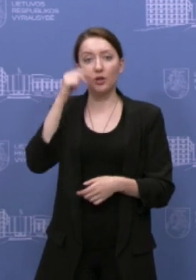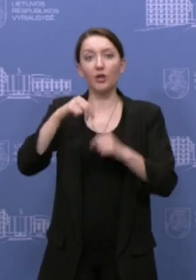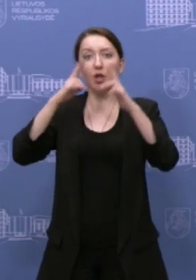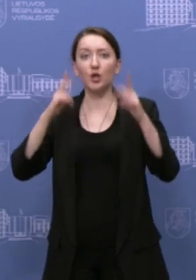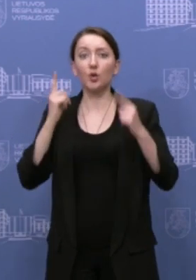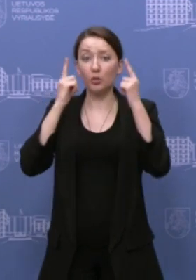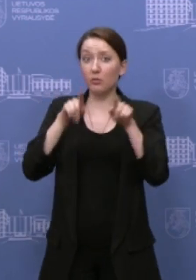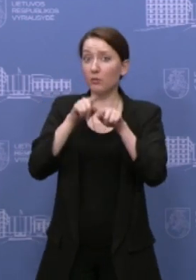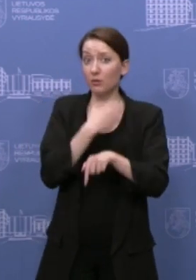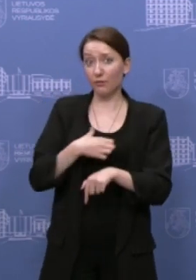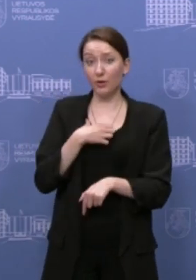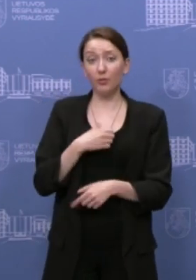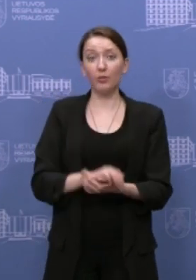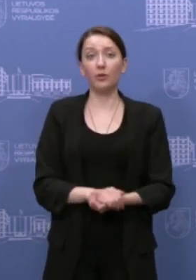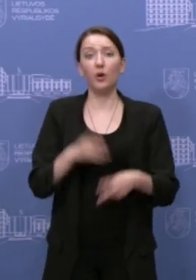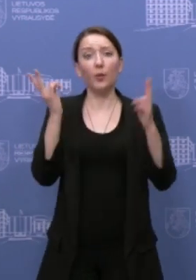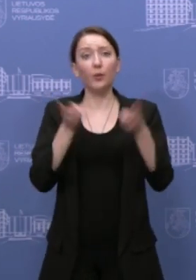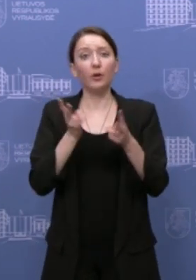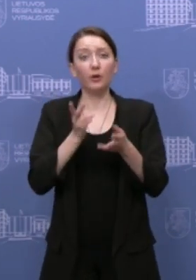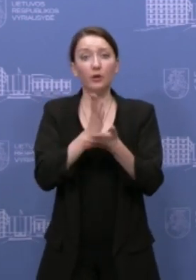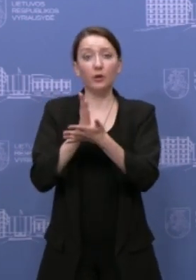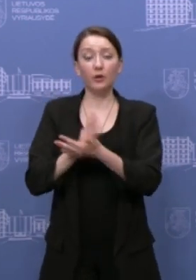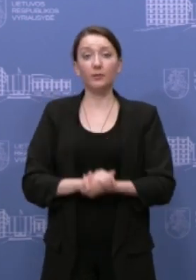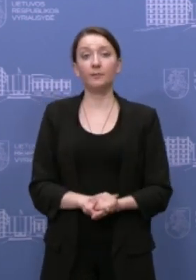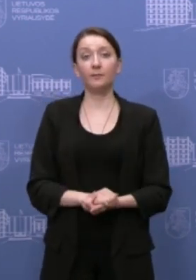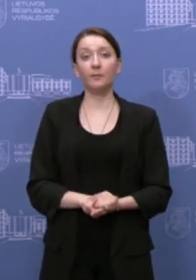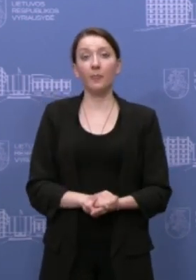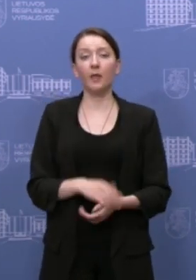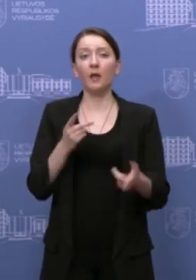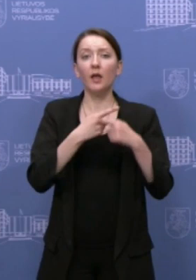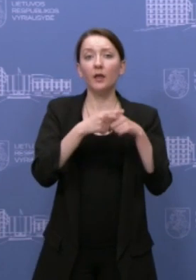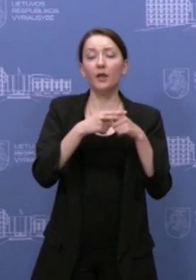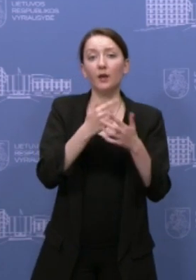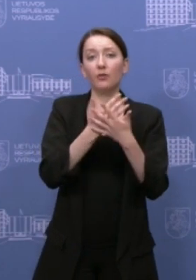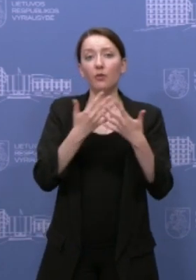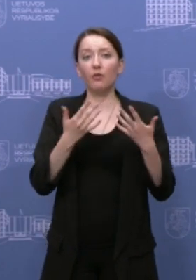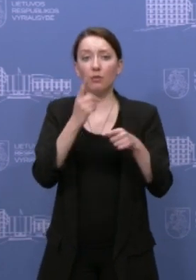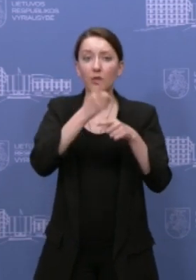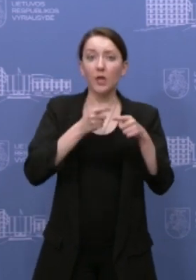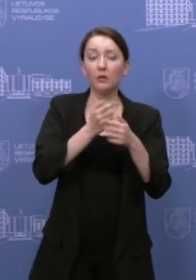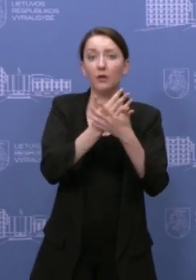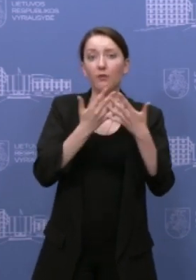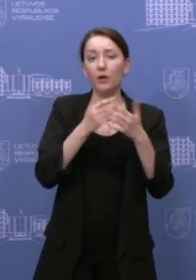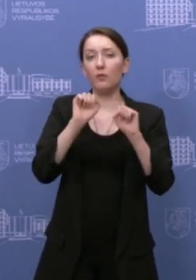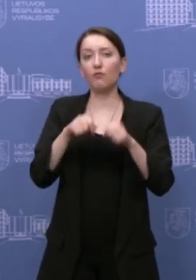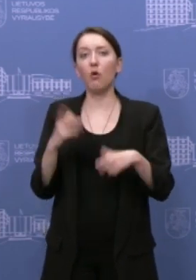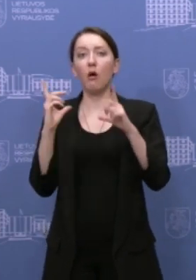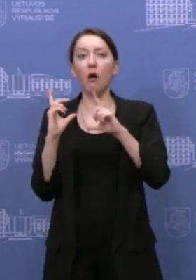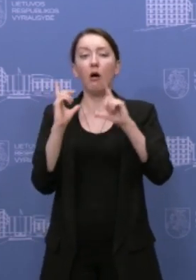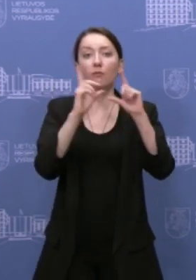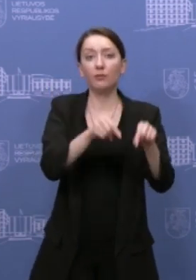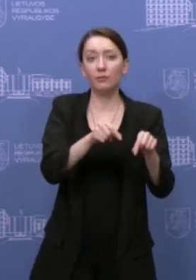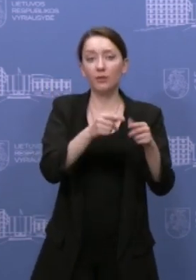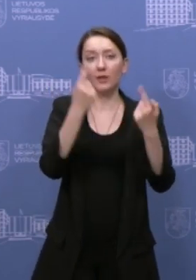nacionalinį saugumą, kalbant apie reikalingos įrangos, technikos, galima perdis laikojama, kalbant jau apie